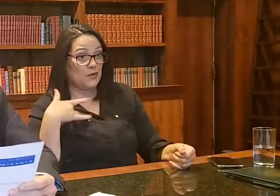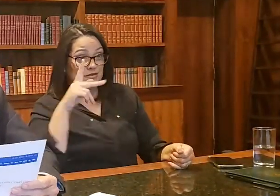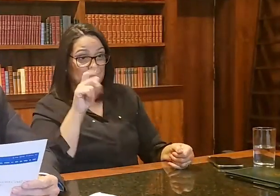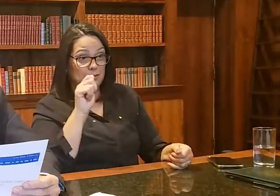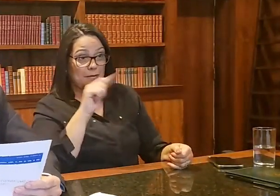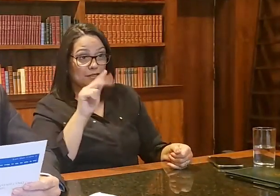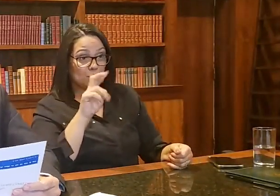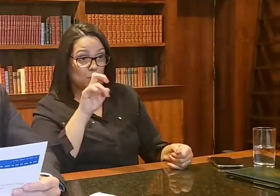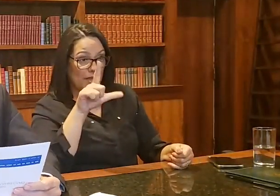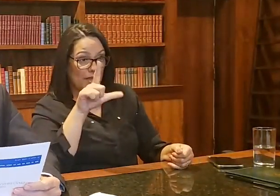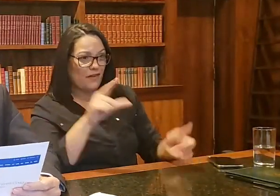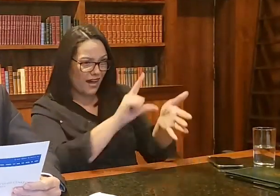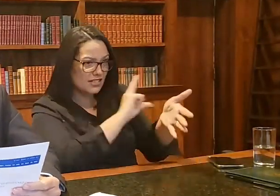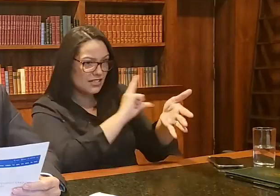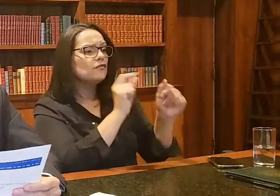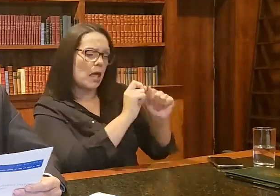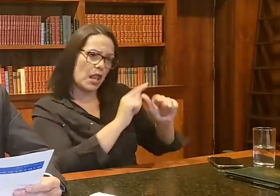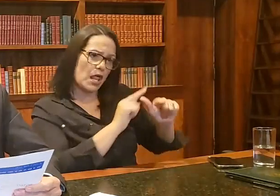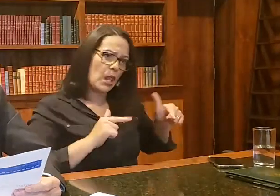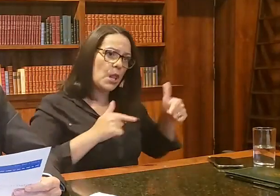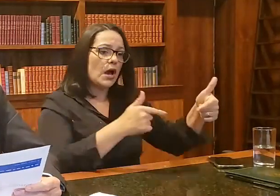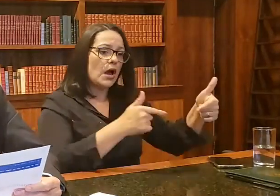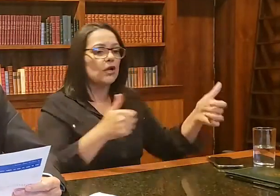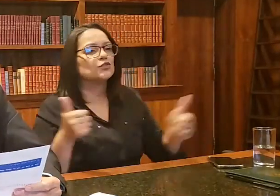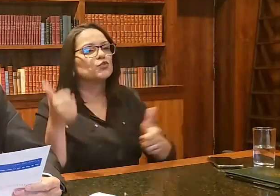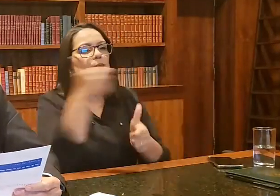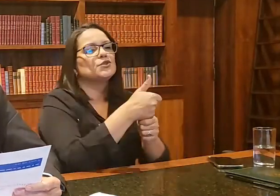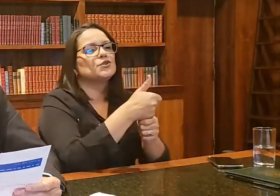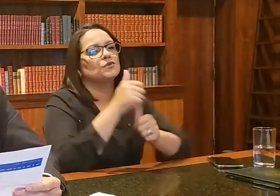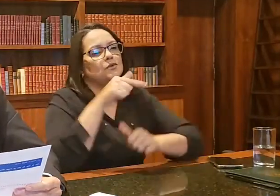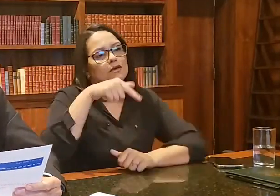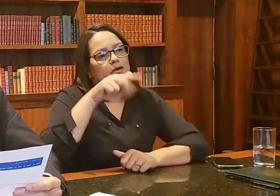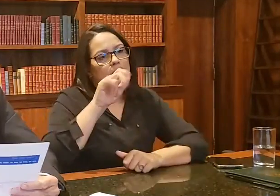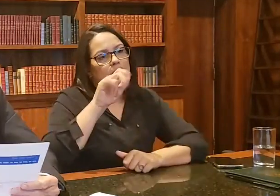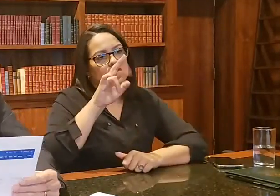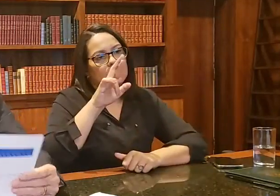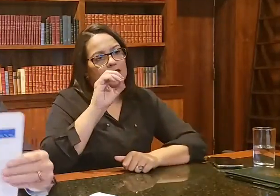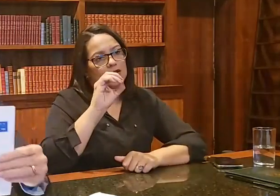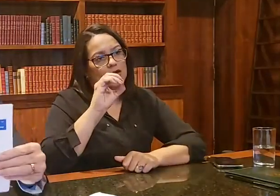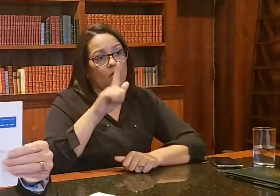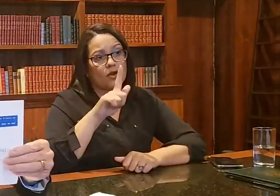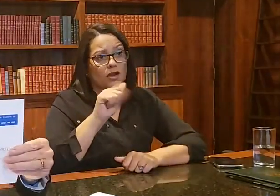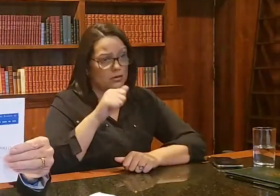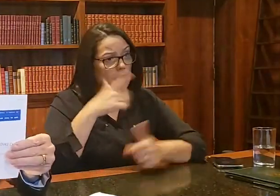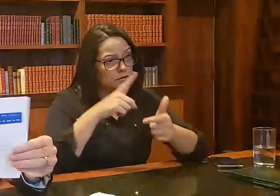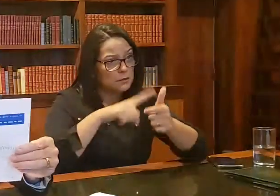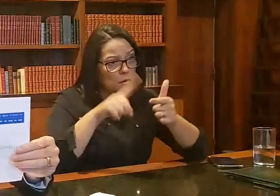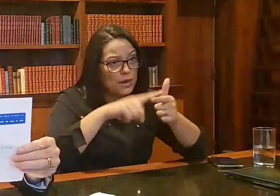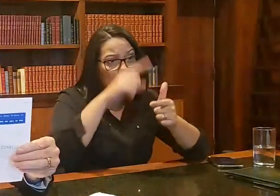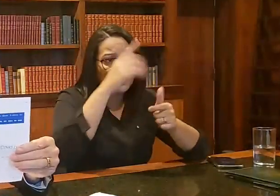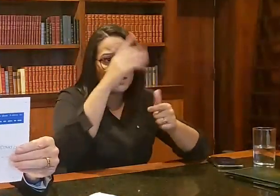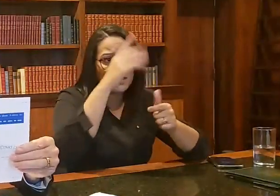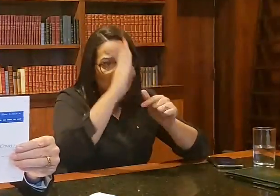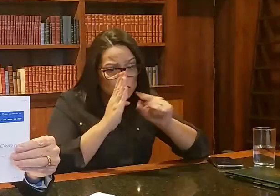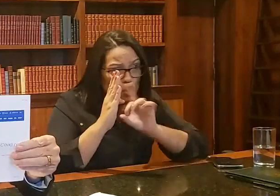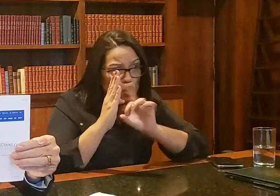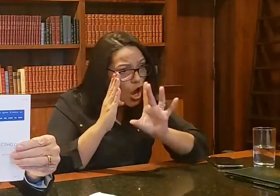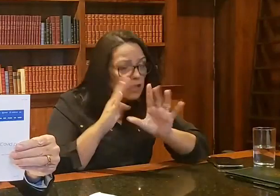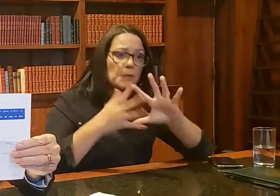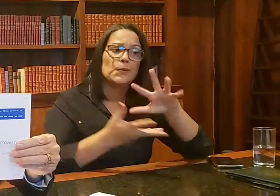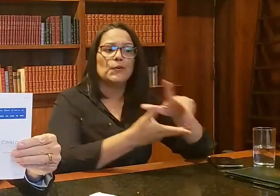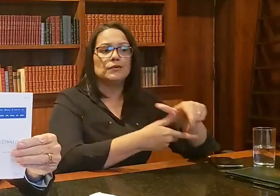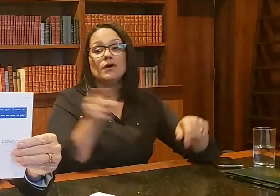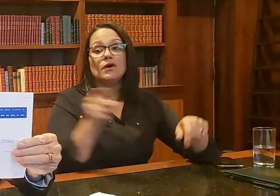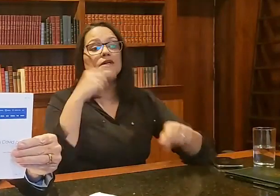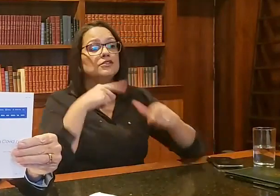o Queiroga continua com esse trabalho, mas a questão de vacinas tem uns problemas no mundo todo. aqui, notícia da imprensa. O